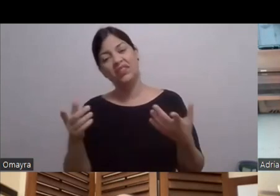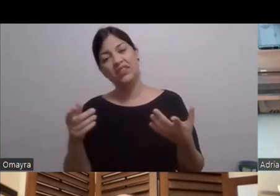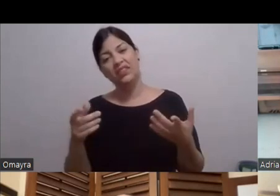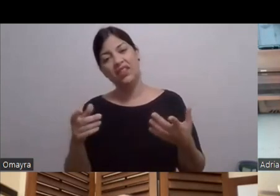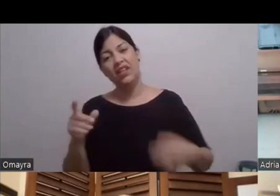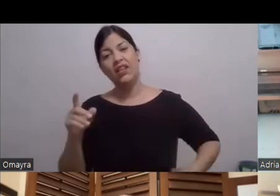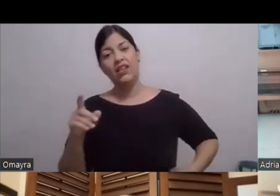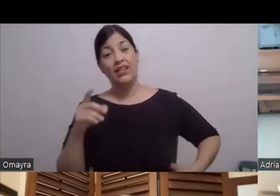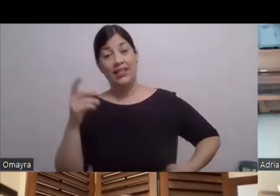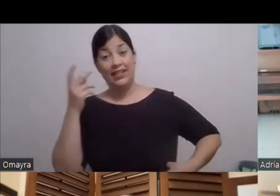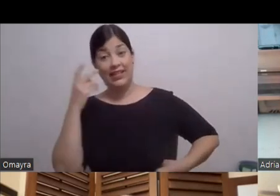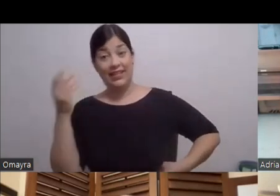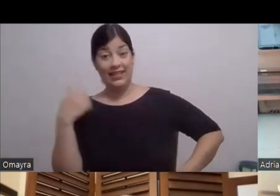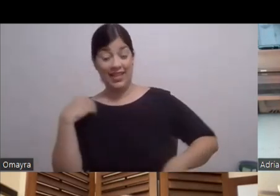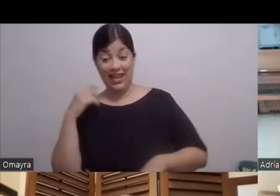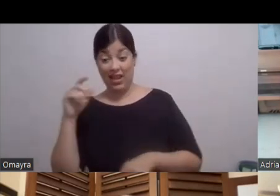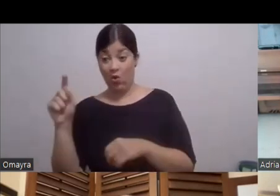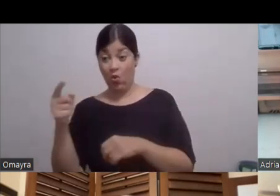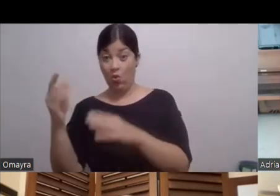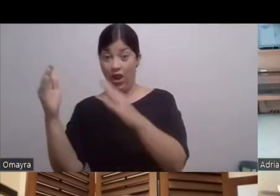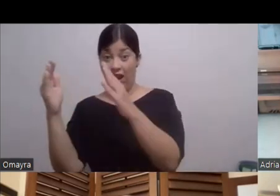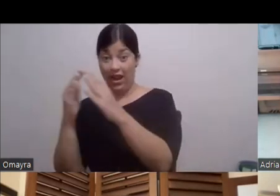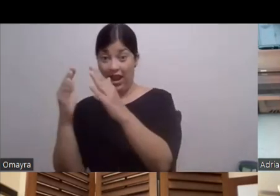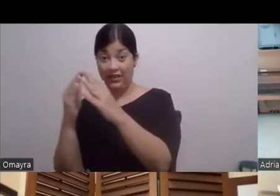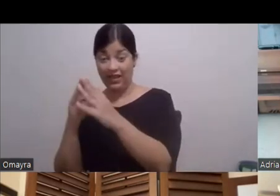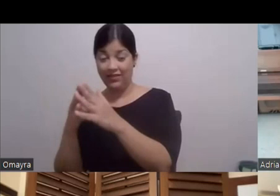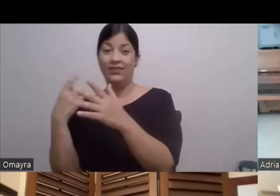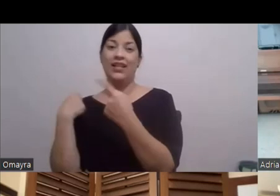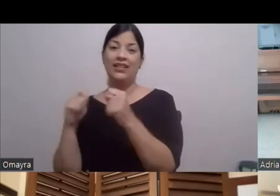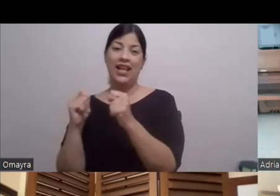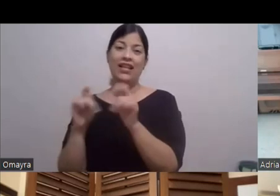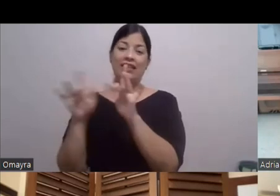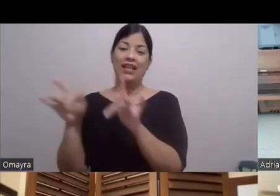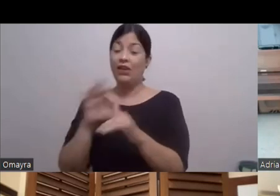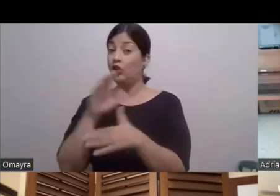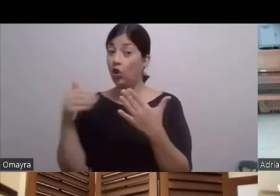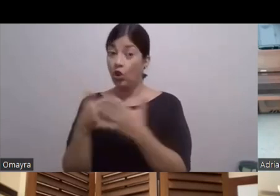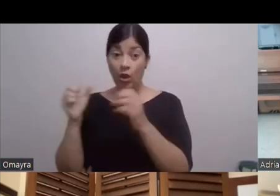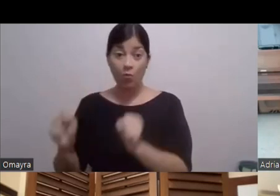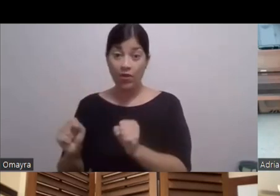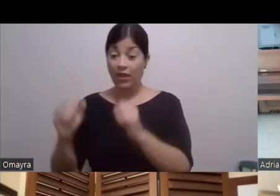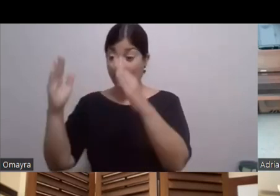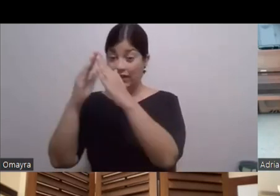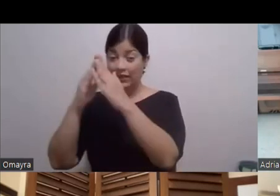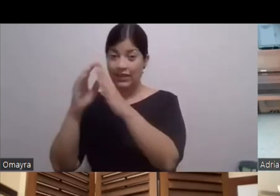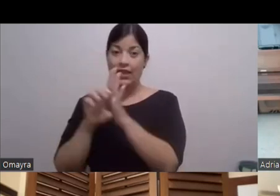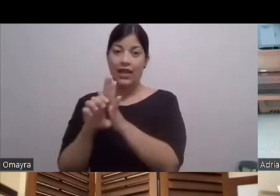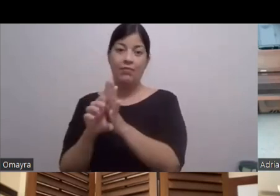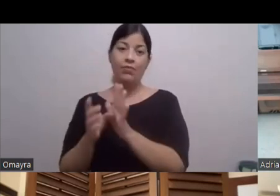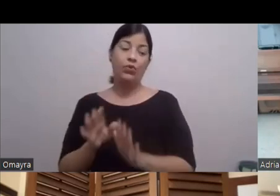Pero vamos a firmar Todo lo que podamos De hoy De la casa ¿Sabes? Y si tú tienes En tu historia Tienes en el capítulo 10 Tienes tres